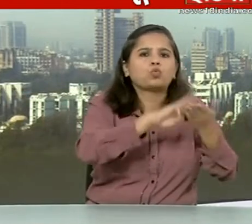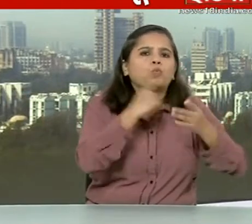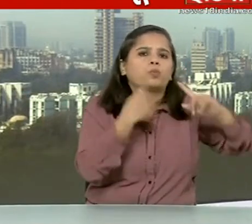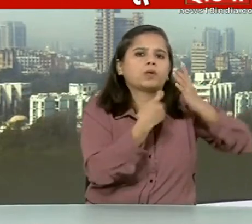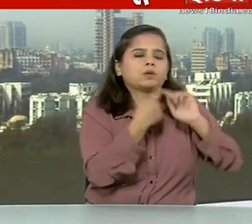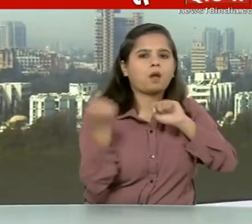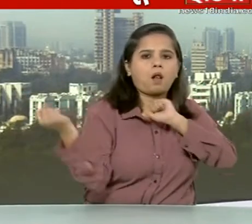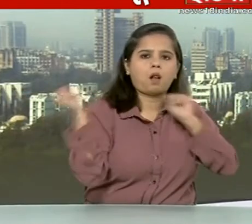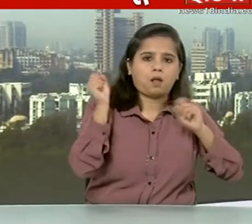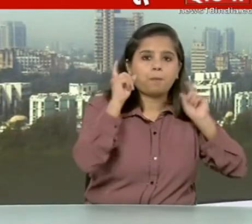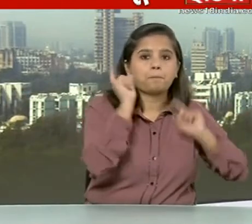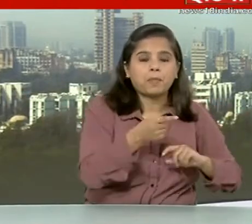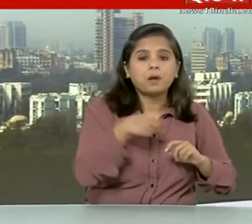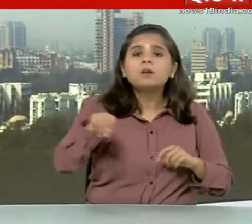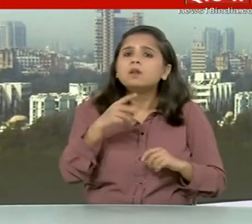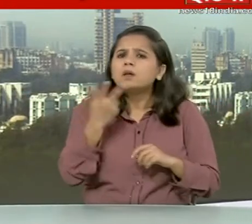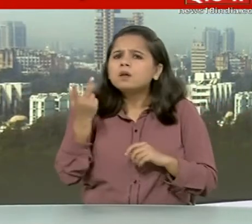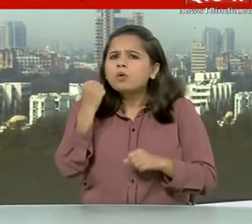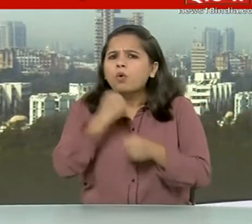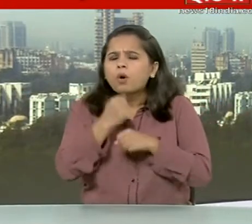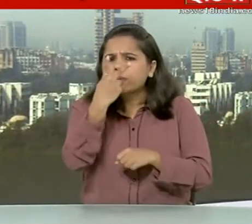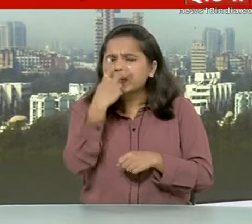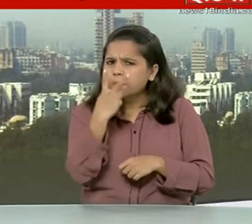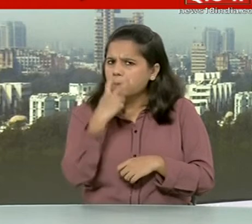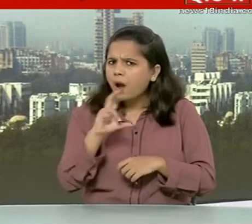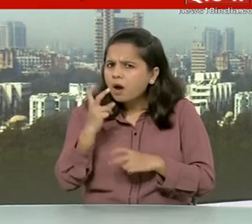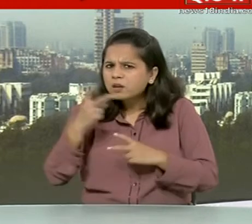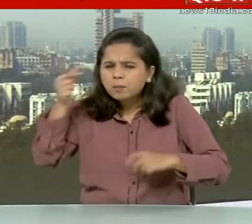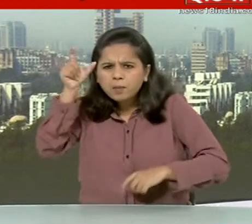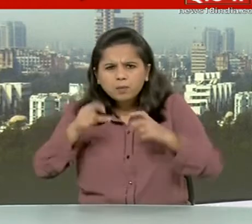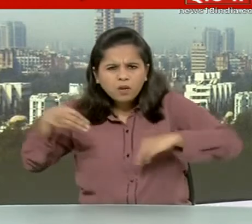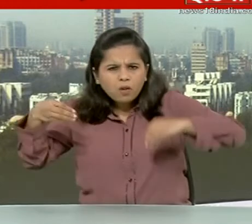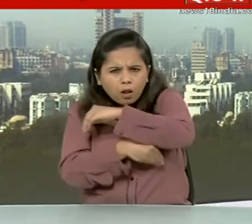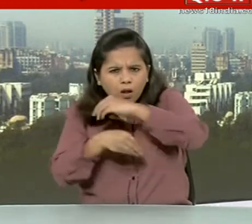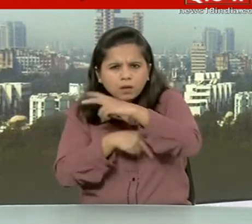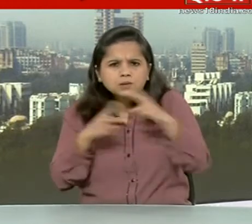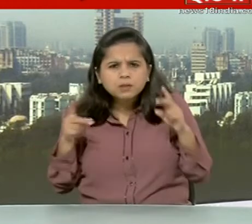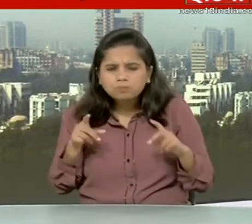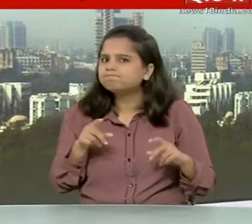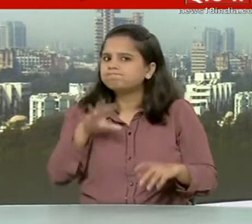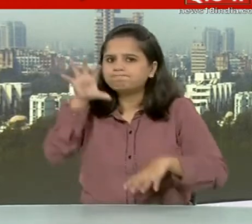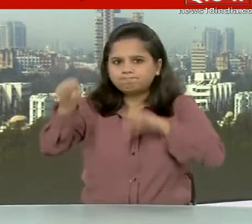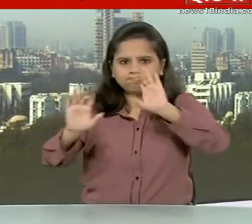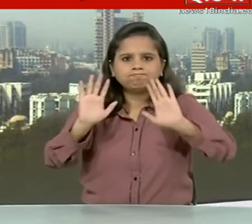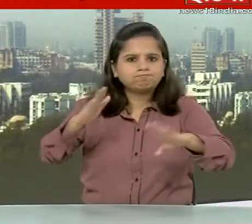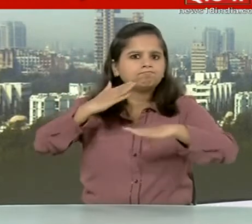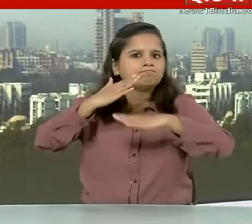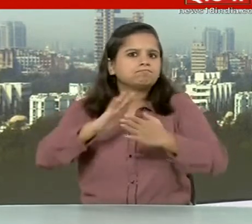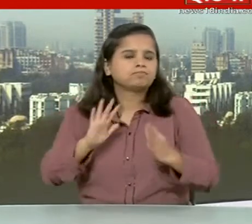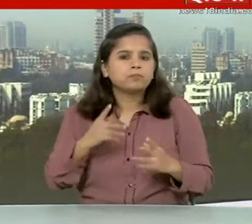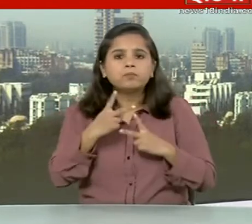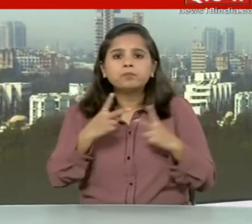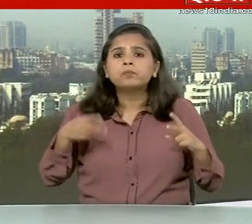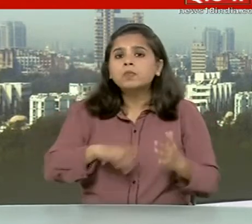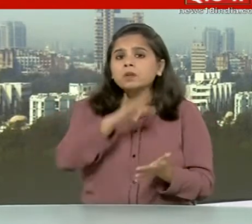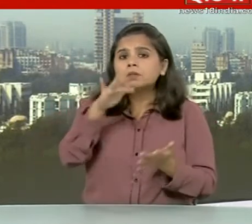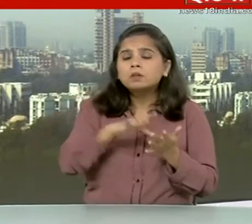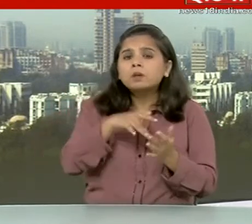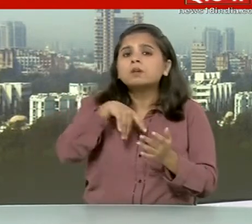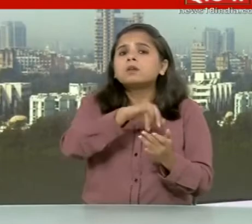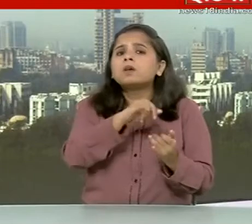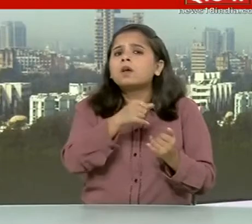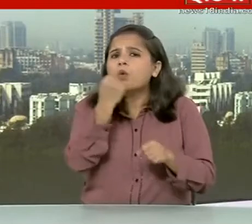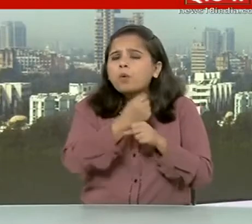सरकार की तरफ से प्यास की जमाखोरी को रोकने के लिए ये कदम उठाए गए है साथी केंद्र सरकार ने विभिन राज्यों को